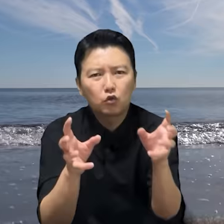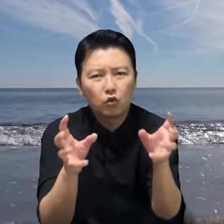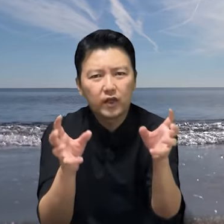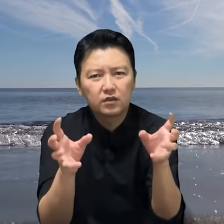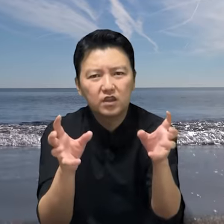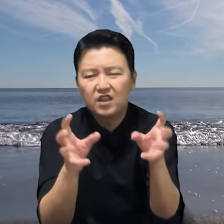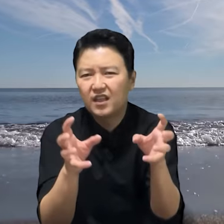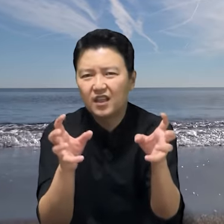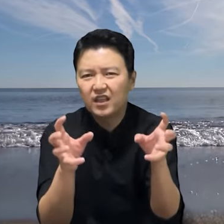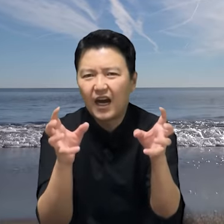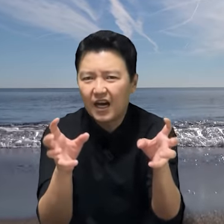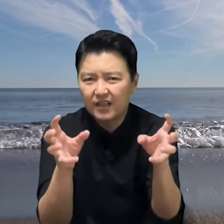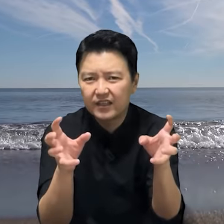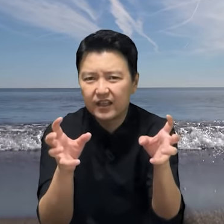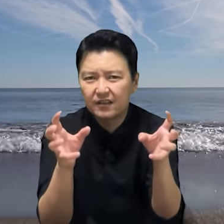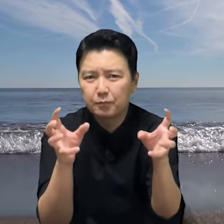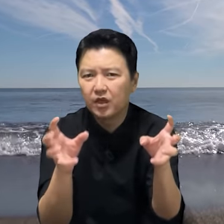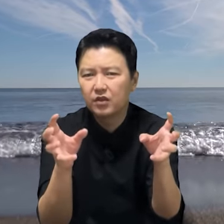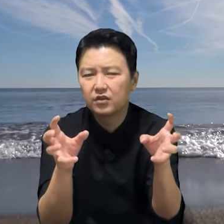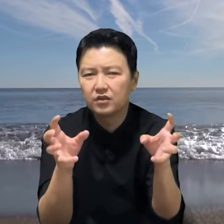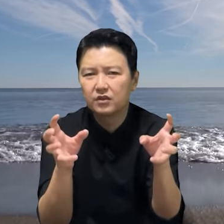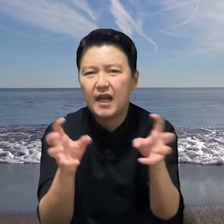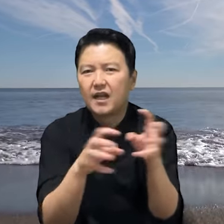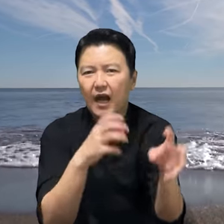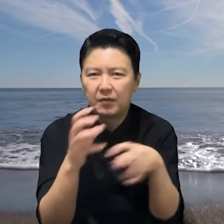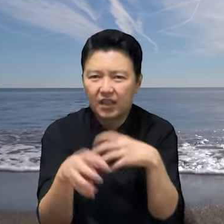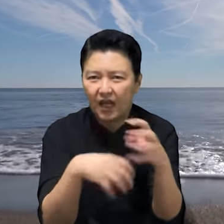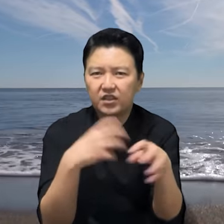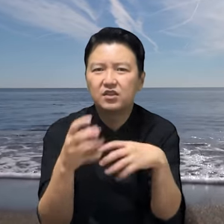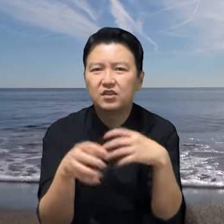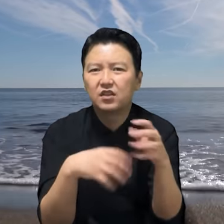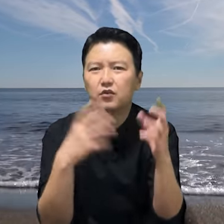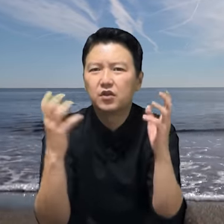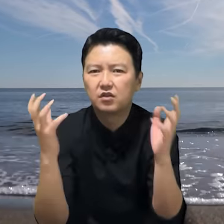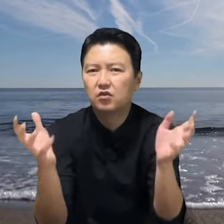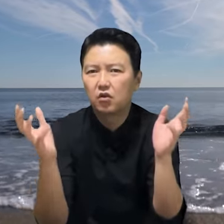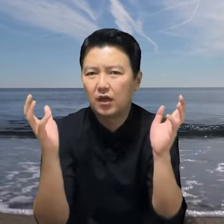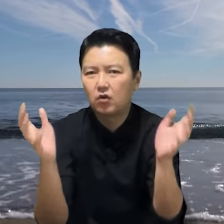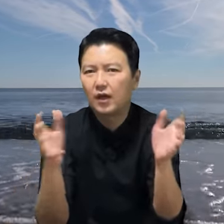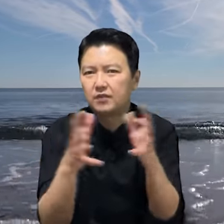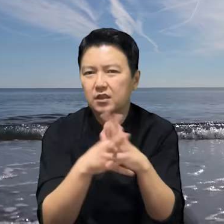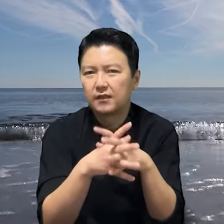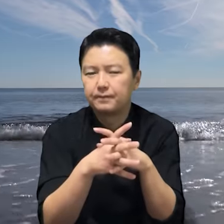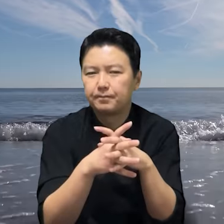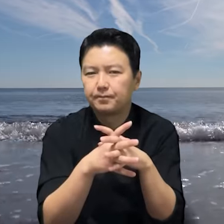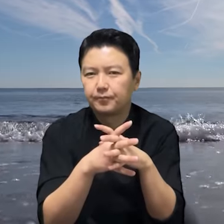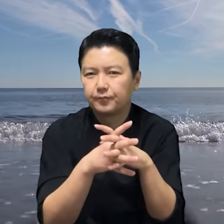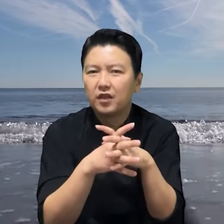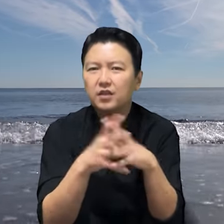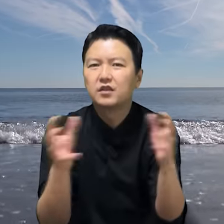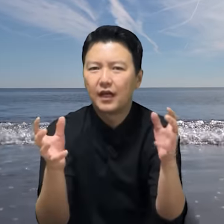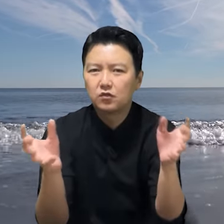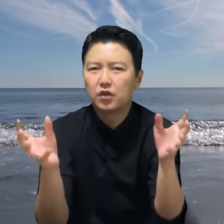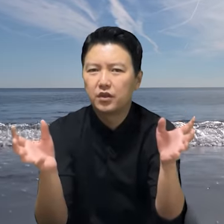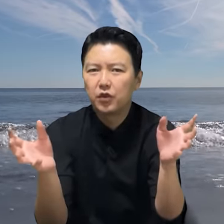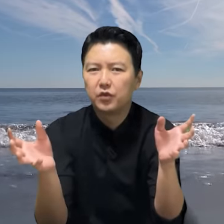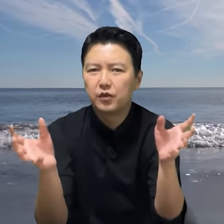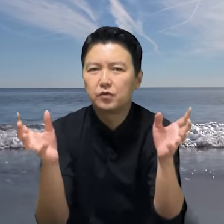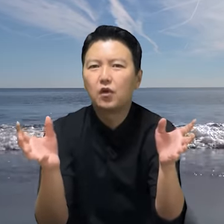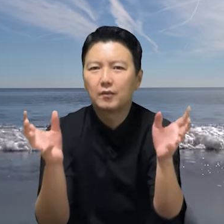독해서 인간이 악에 대한 편견을 아마 다시 쓰게 된 정도라고 합니다. 이건 나중에 기회되면 또 한번